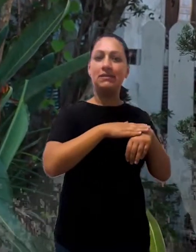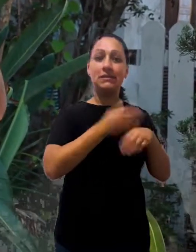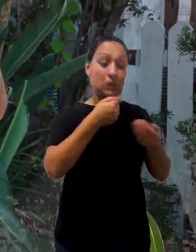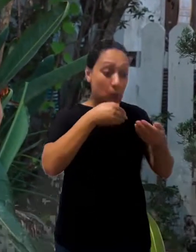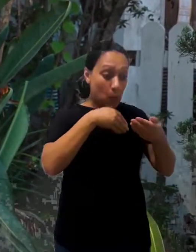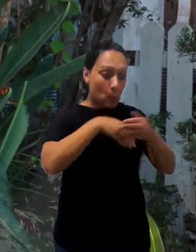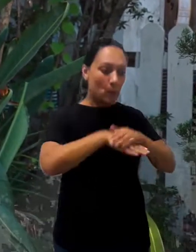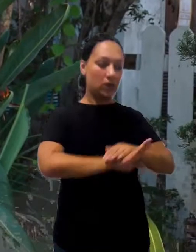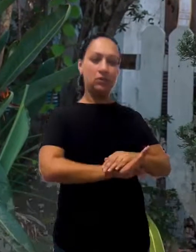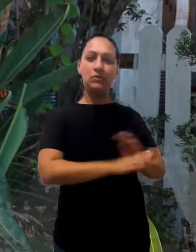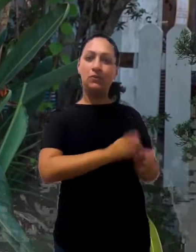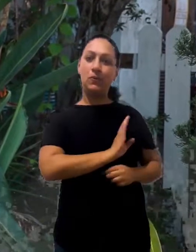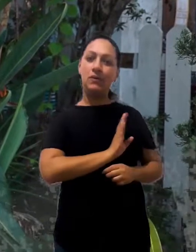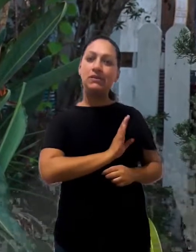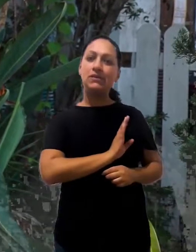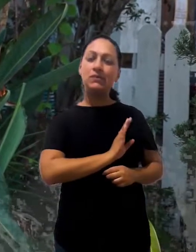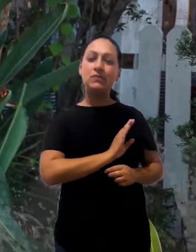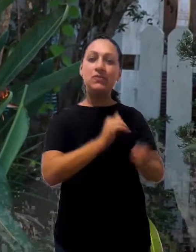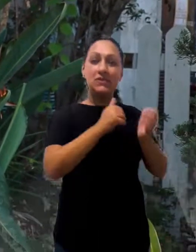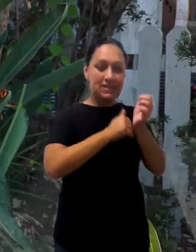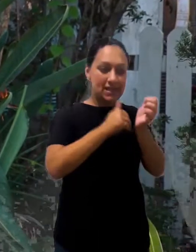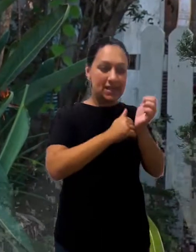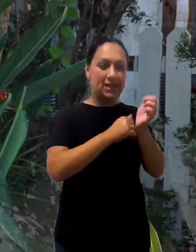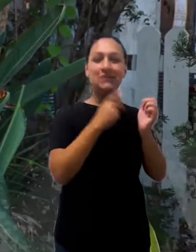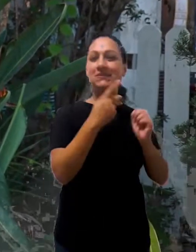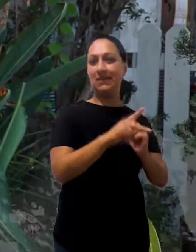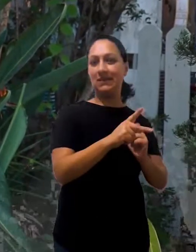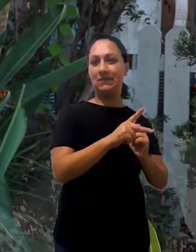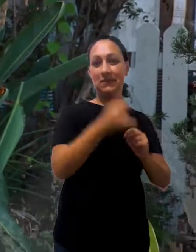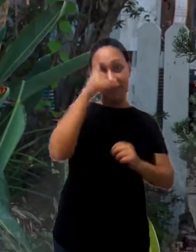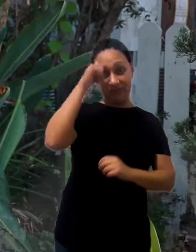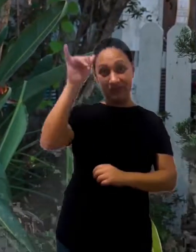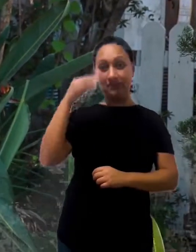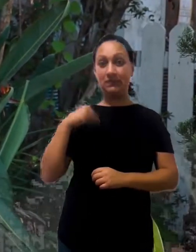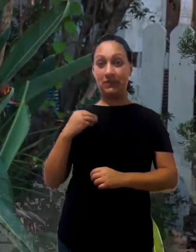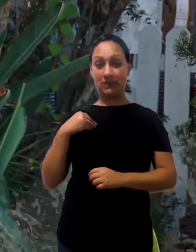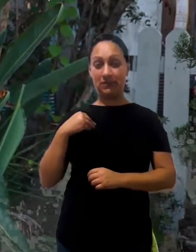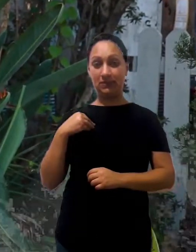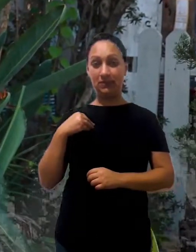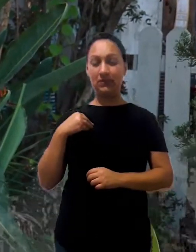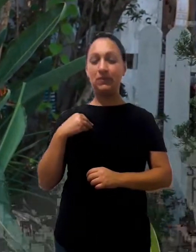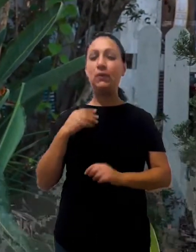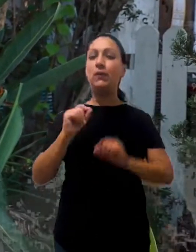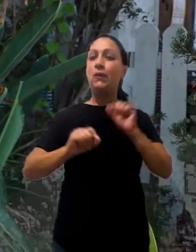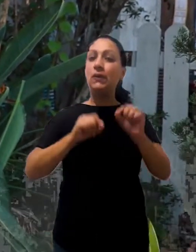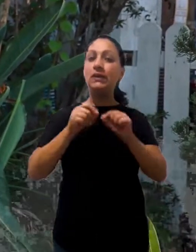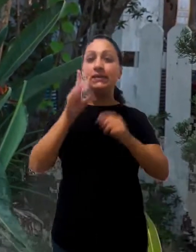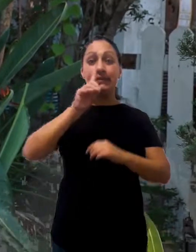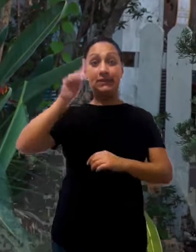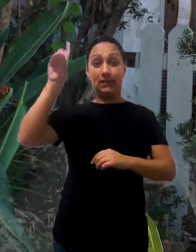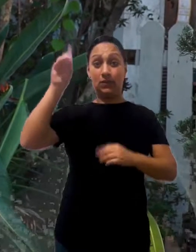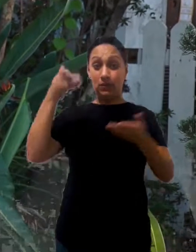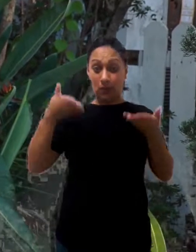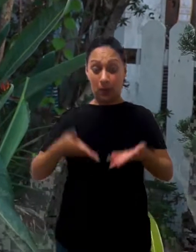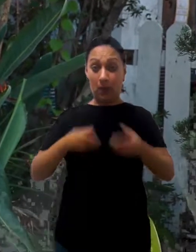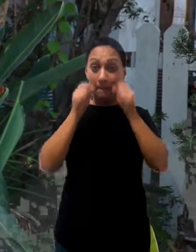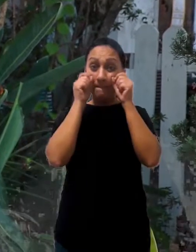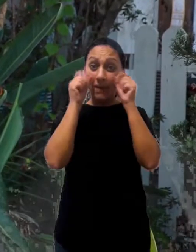no coração, foi o segredo que ele encontrou para não pecar contra Deus. E é o que Deus nos ensina nesta manhã,